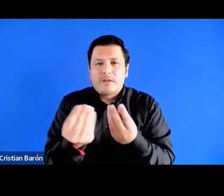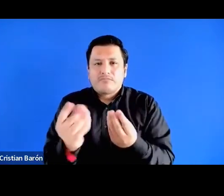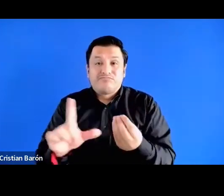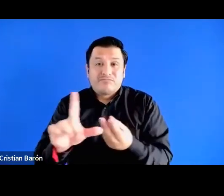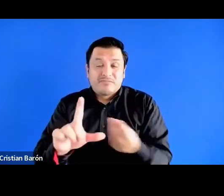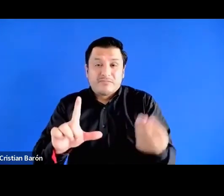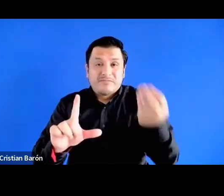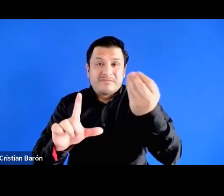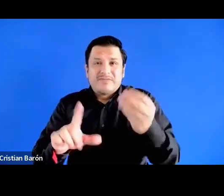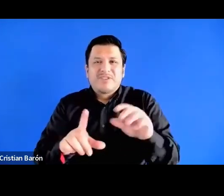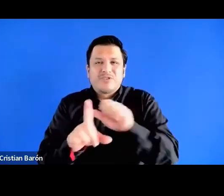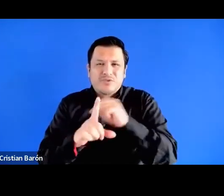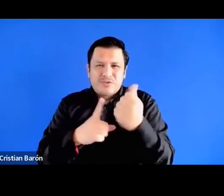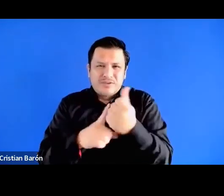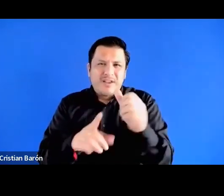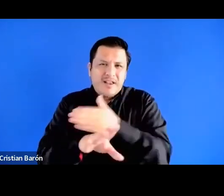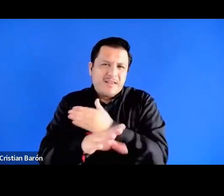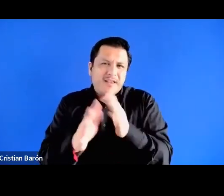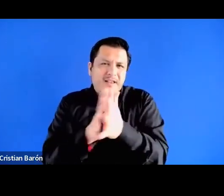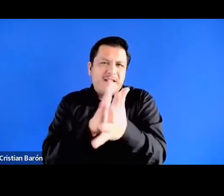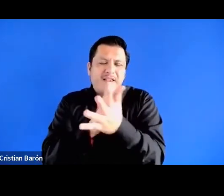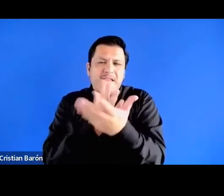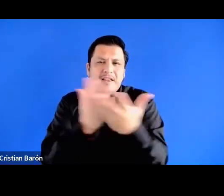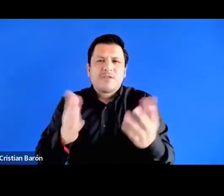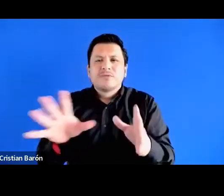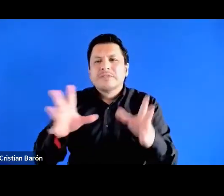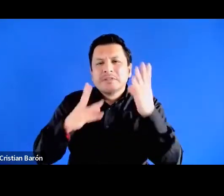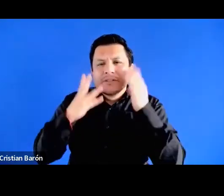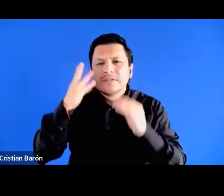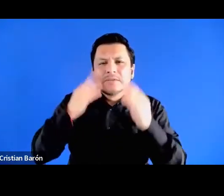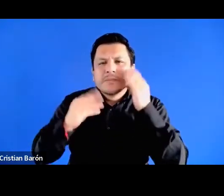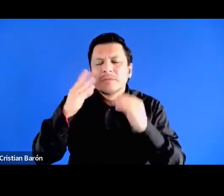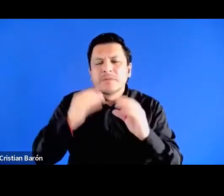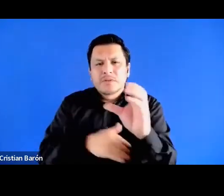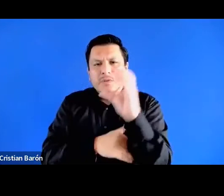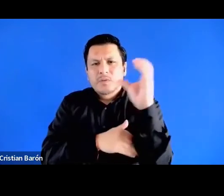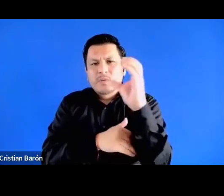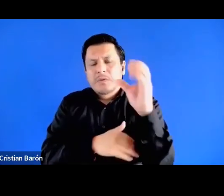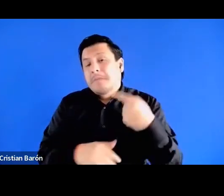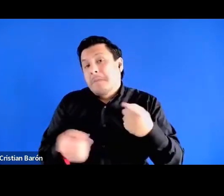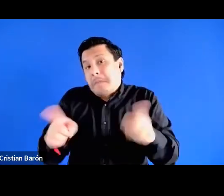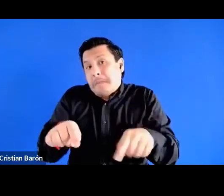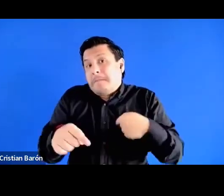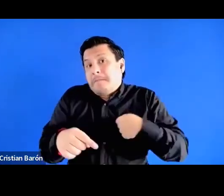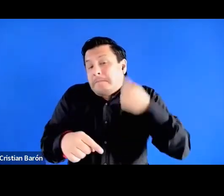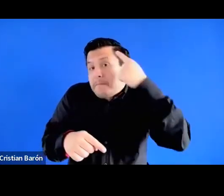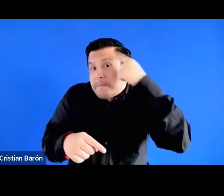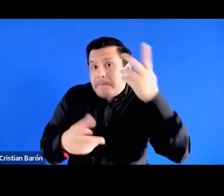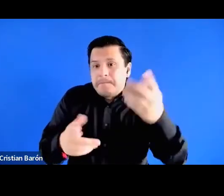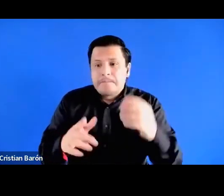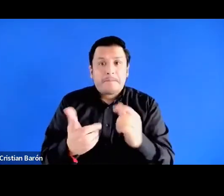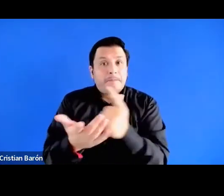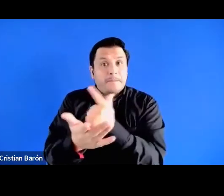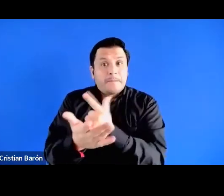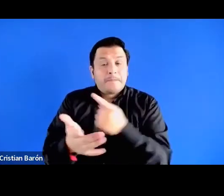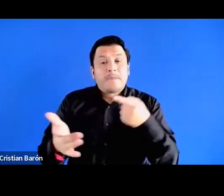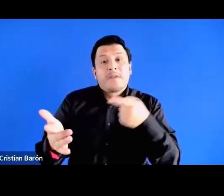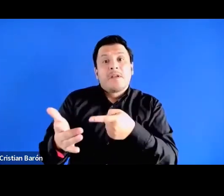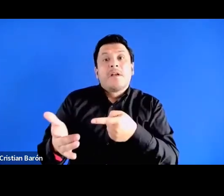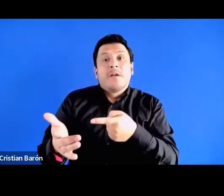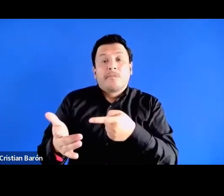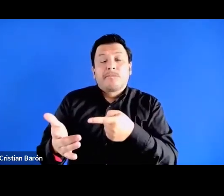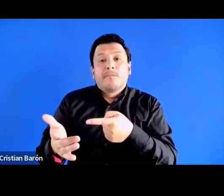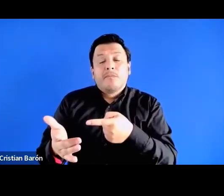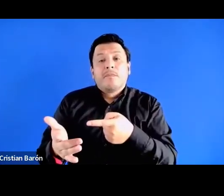Ochi mostró la experiencia colombiana y también pienso que este libro tiene una